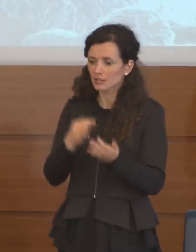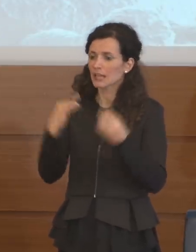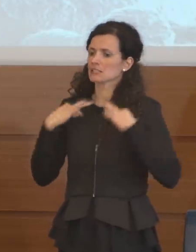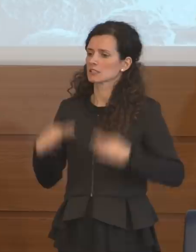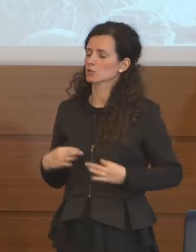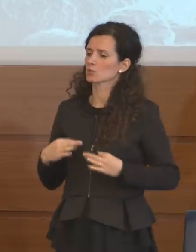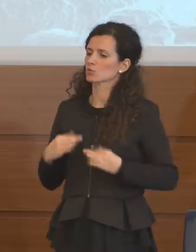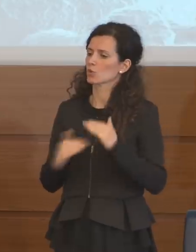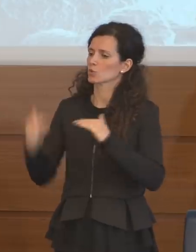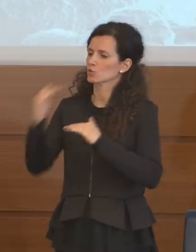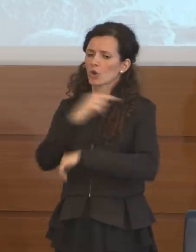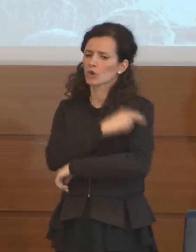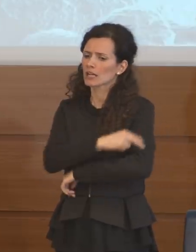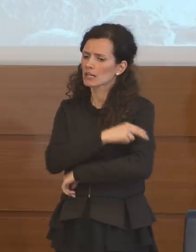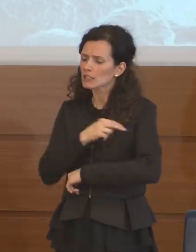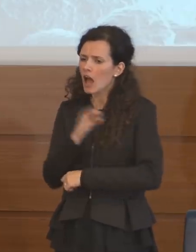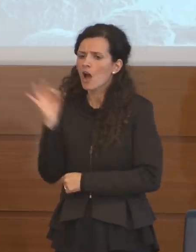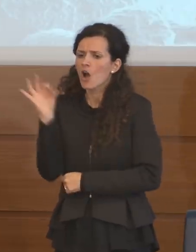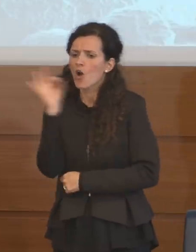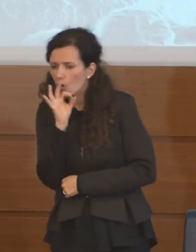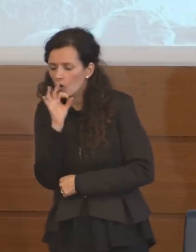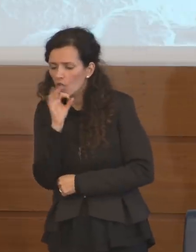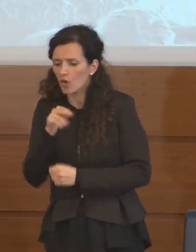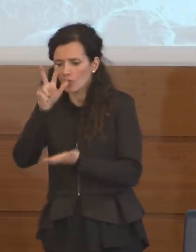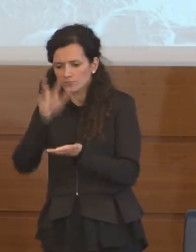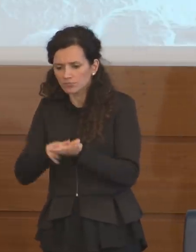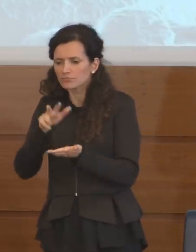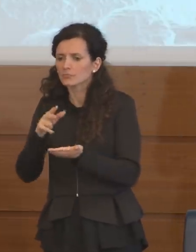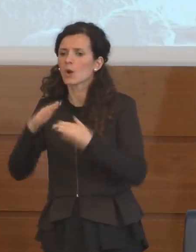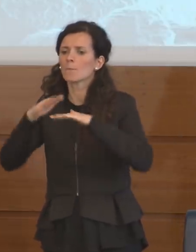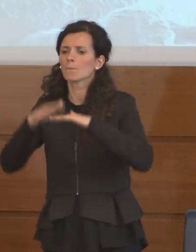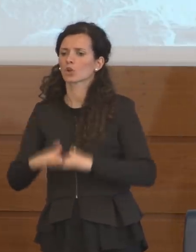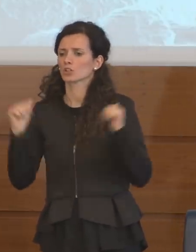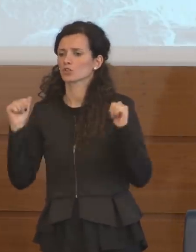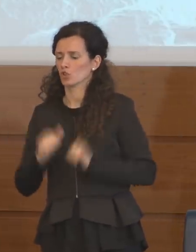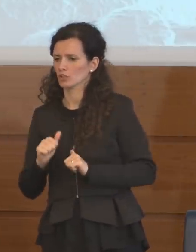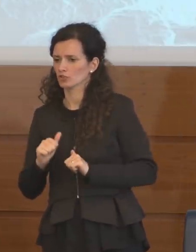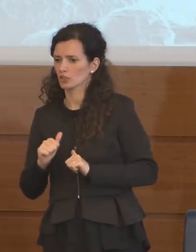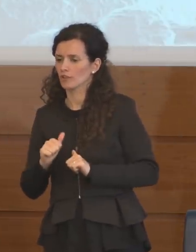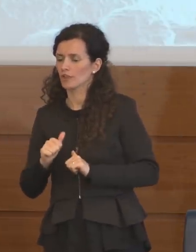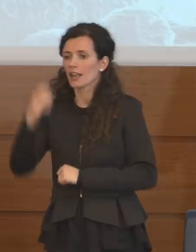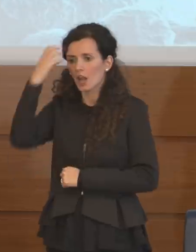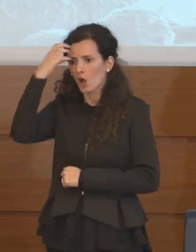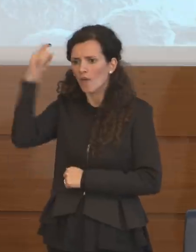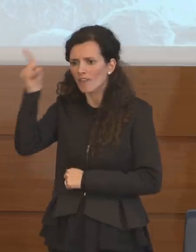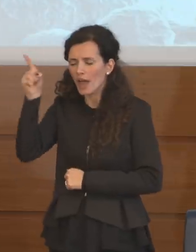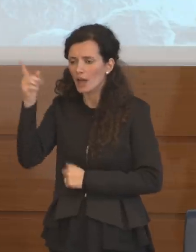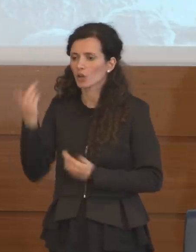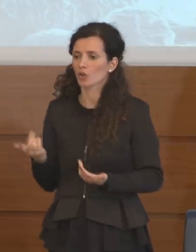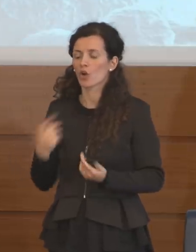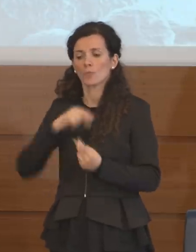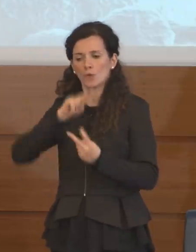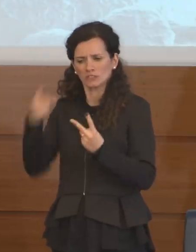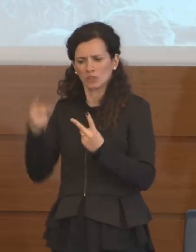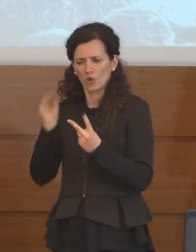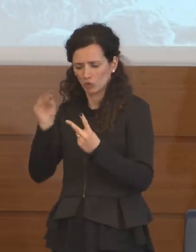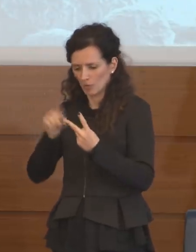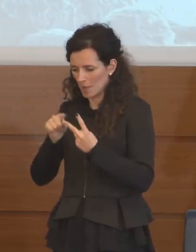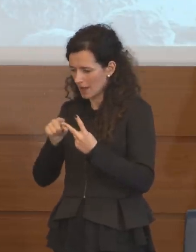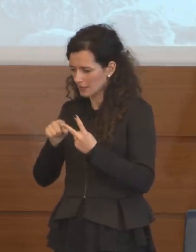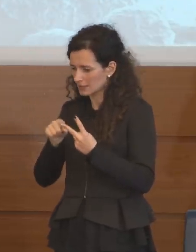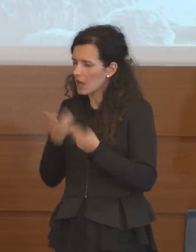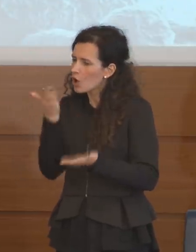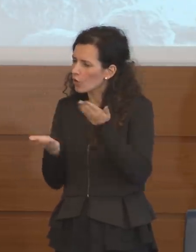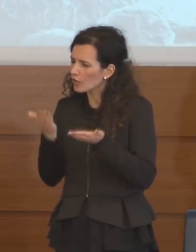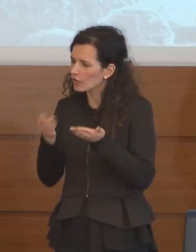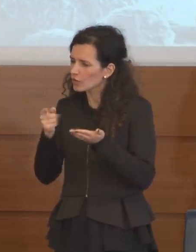ci dice una cosa o vengono certificati dalla protezione civile e dal governo. La seconda domanda che le faccio è questa, rispetto